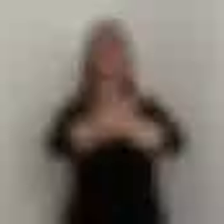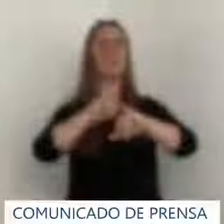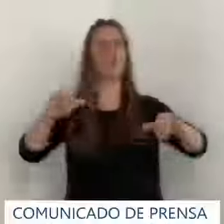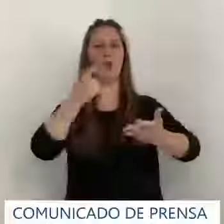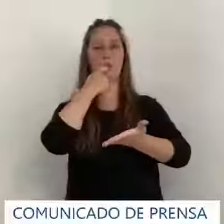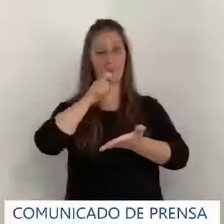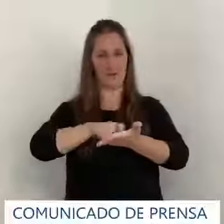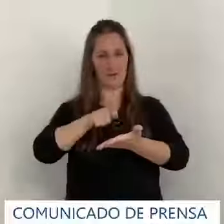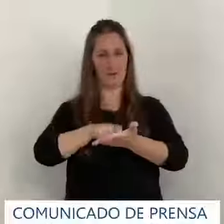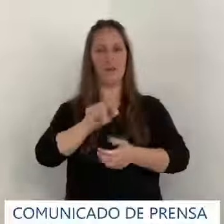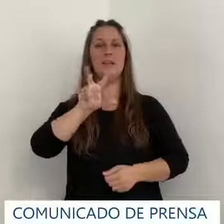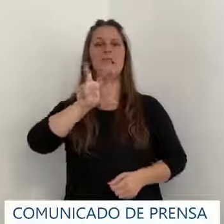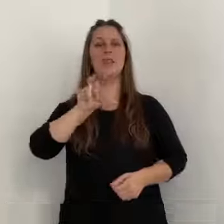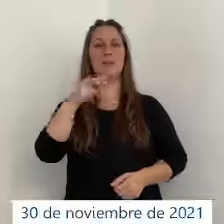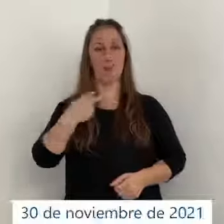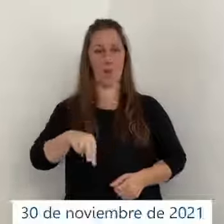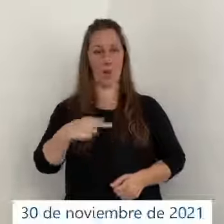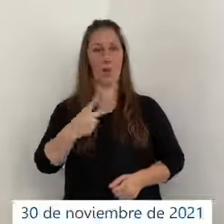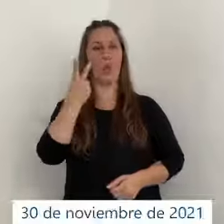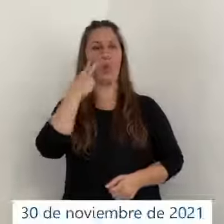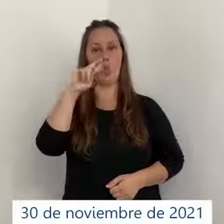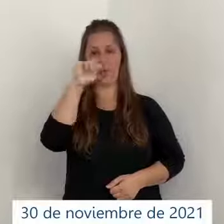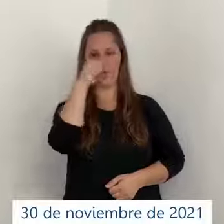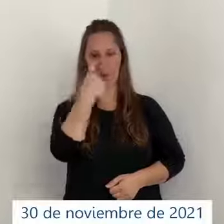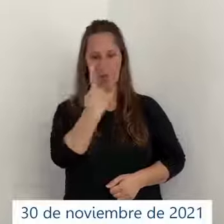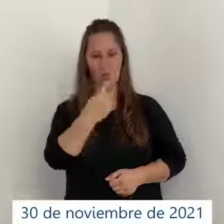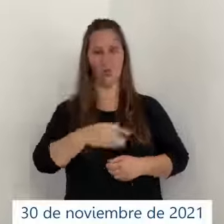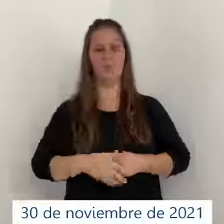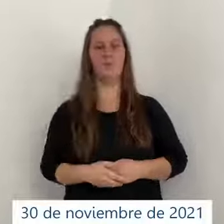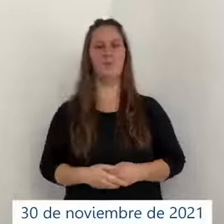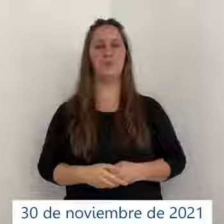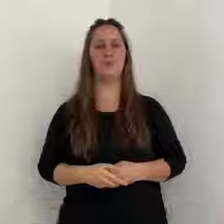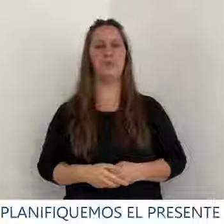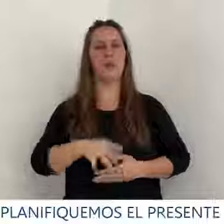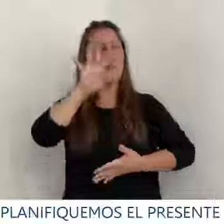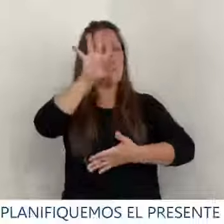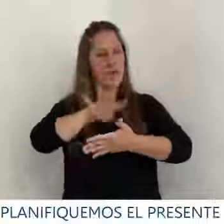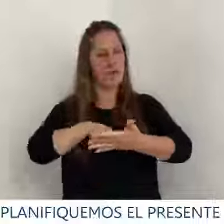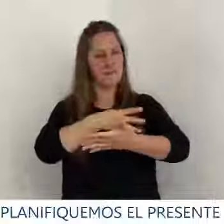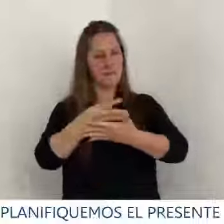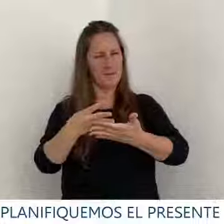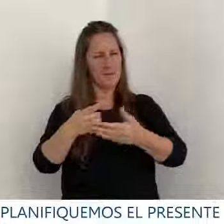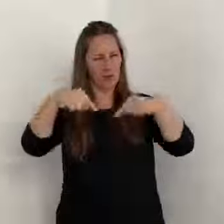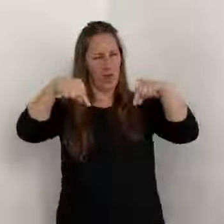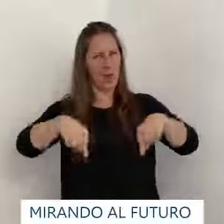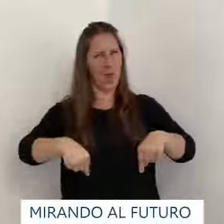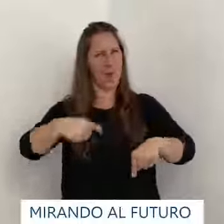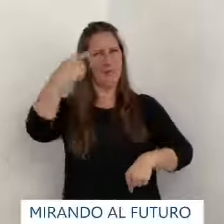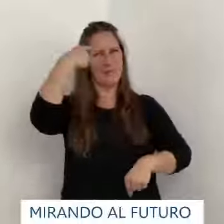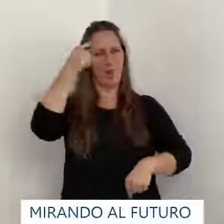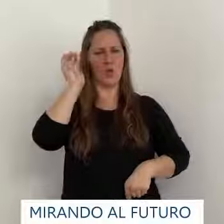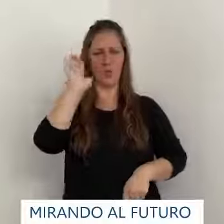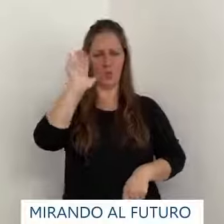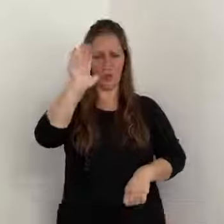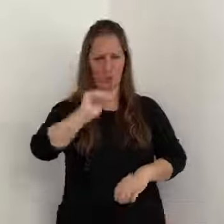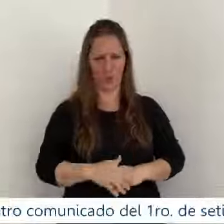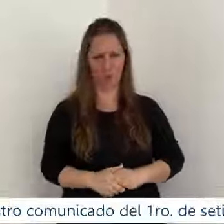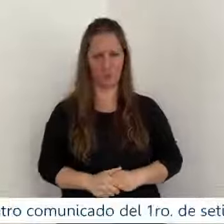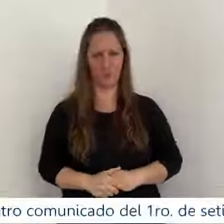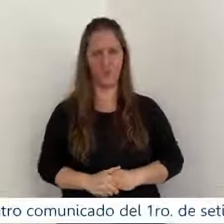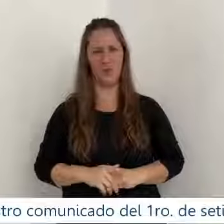El comunicado de prensa 30 de noviembre de 2021 Planifiquemos el presente mirando al futuro